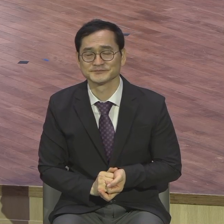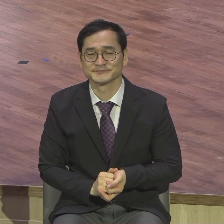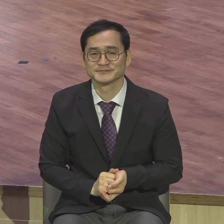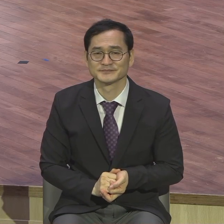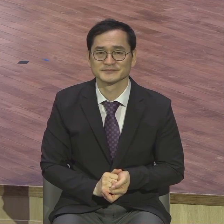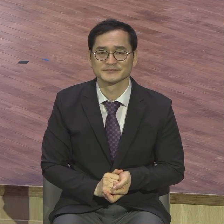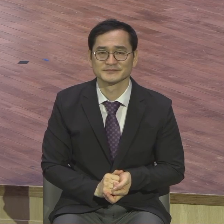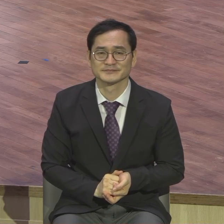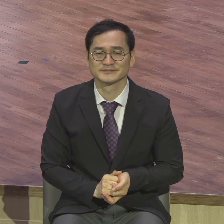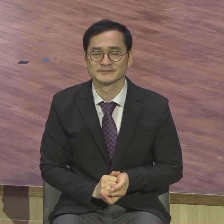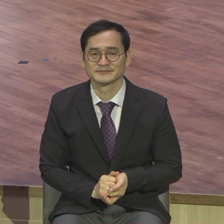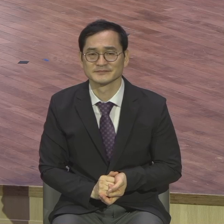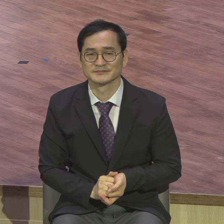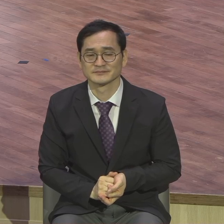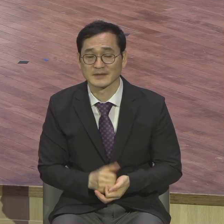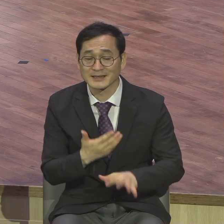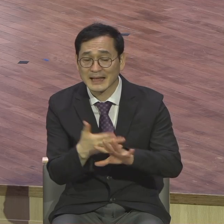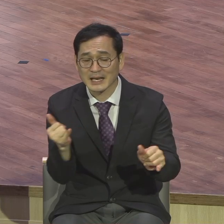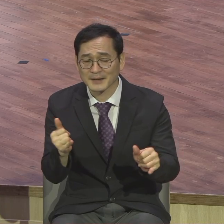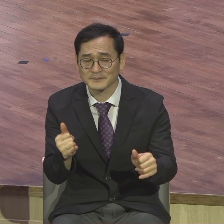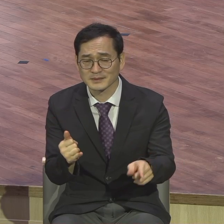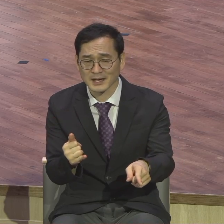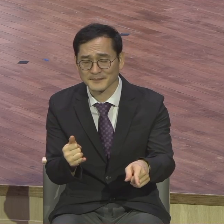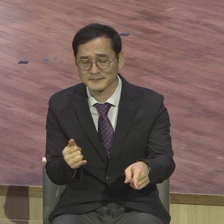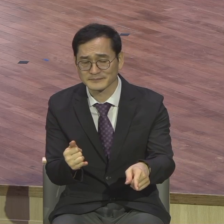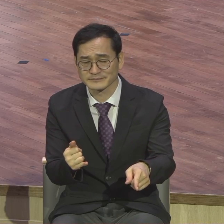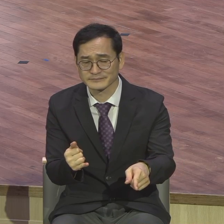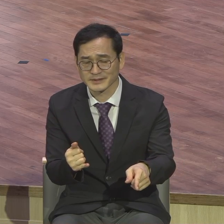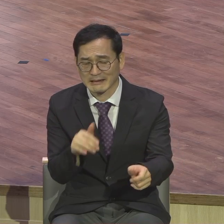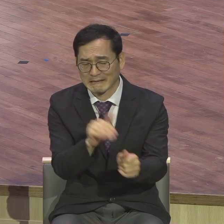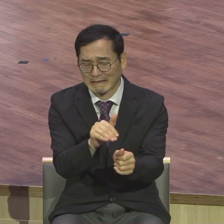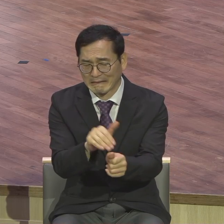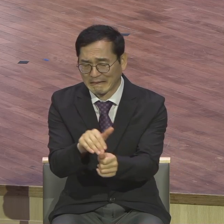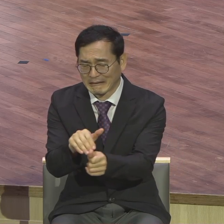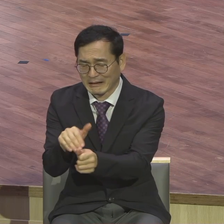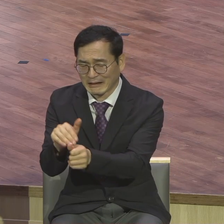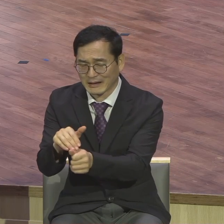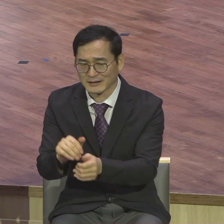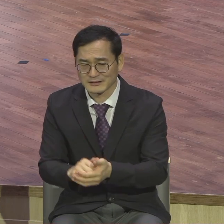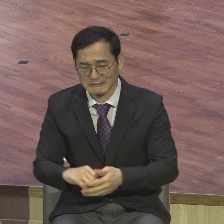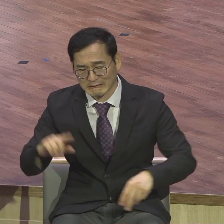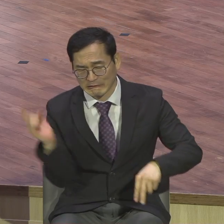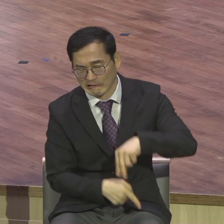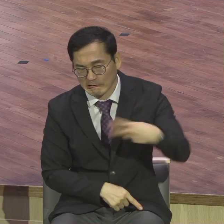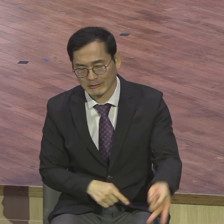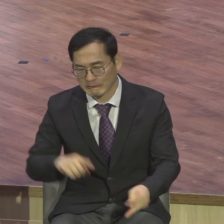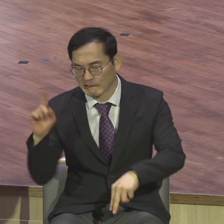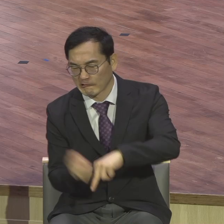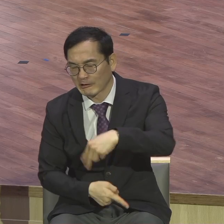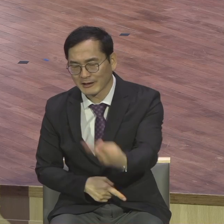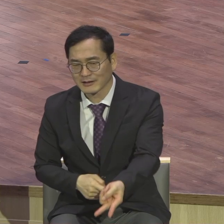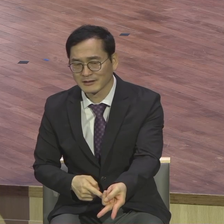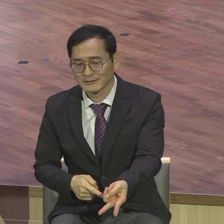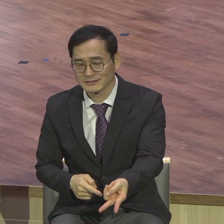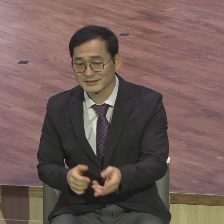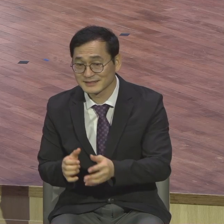실족시키는 자 본문에 나오는 한 달란트 받은 자가 바로 이런 모습을 취한 것입니다